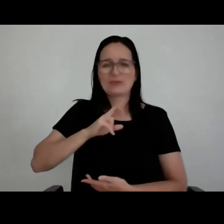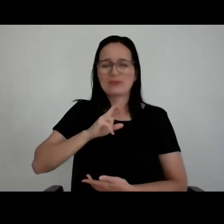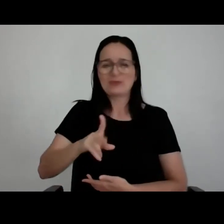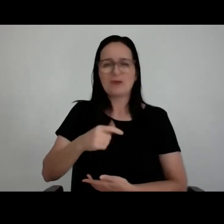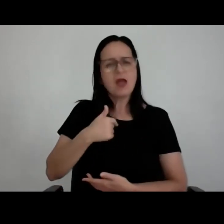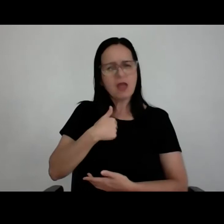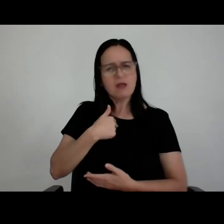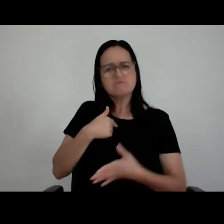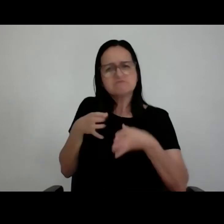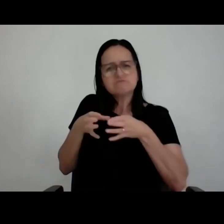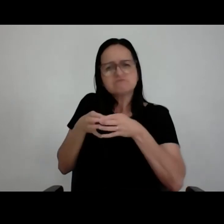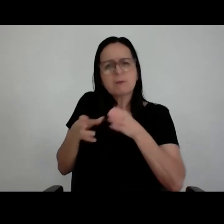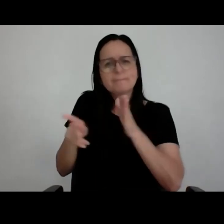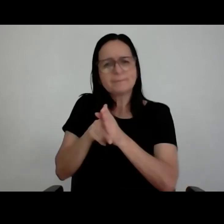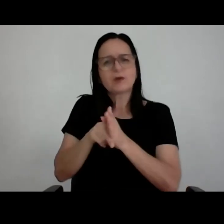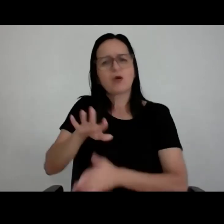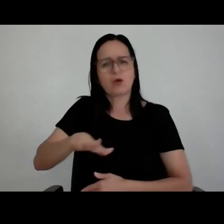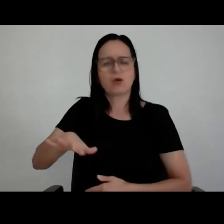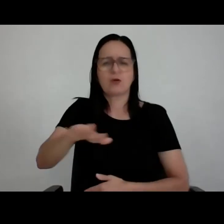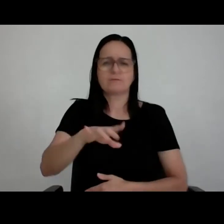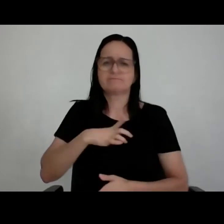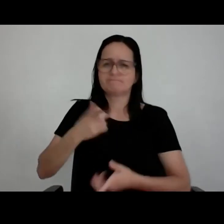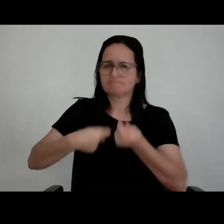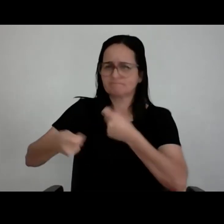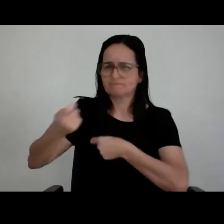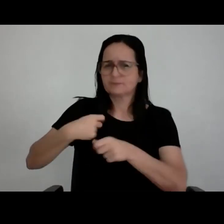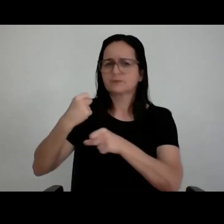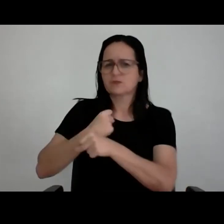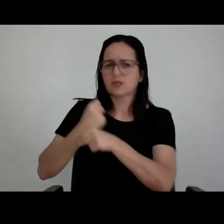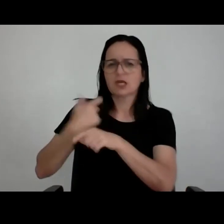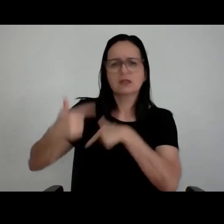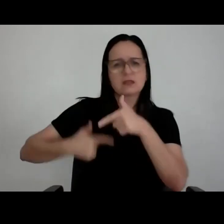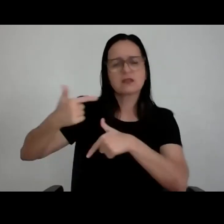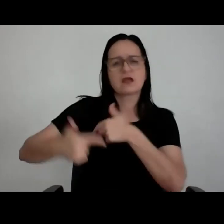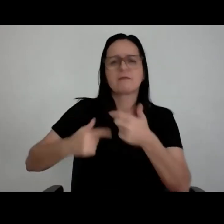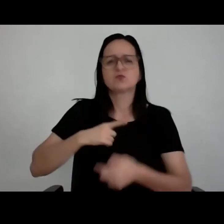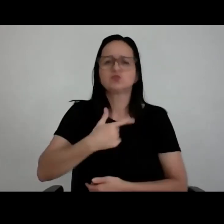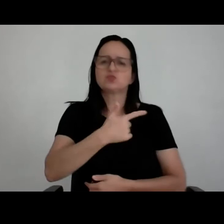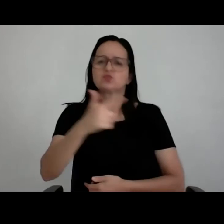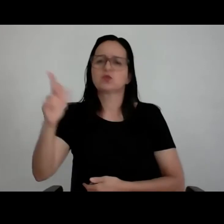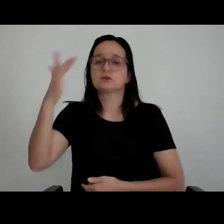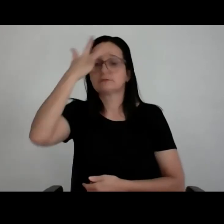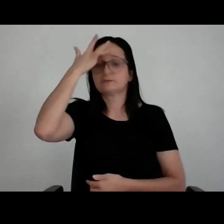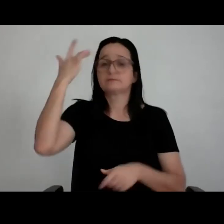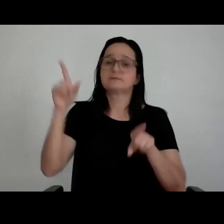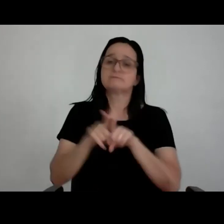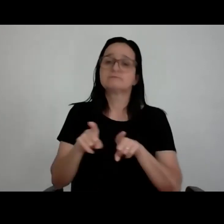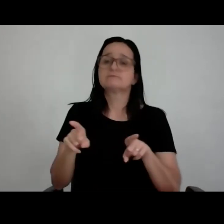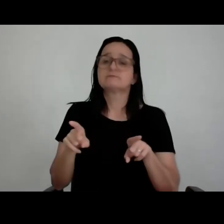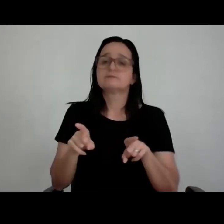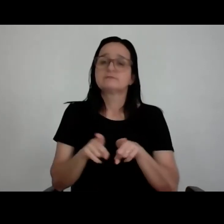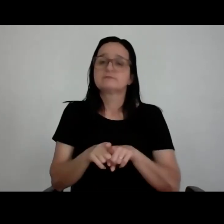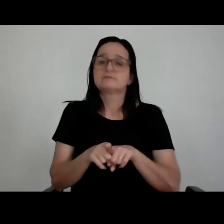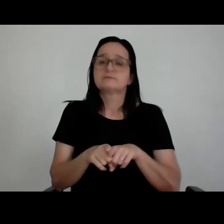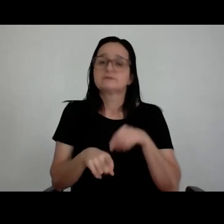uma equipe, parte de um negócio, ele é contratado, nós somos contratados para prestar um serviço para terceiros e honrar essa entrega